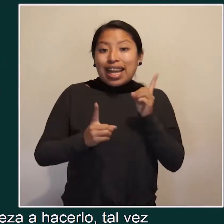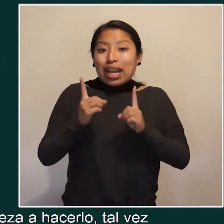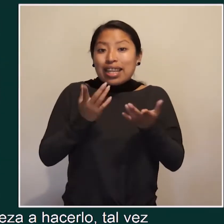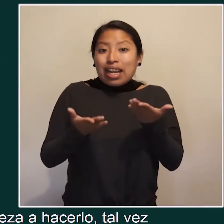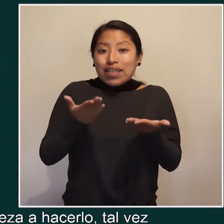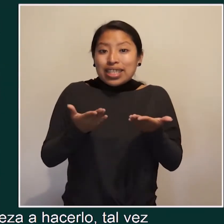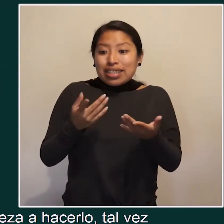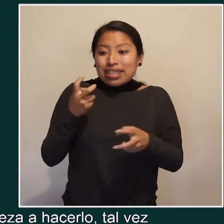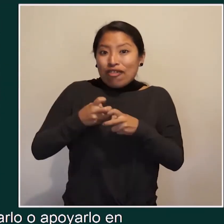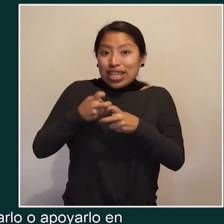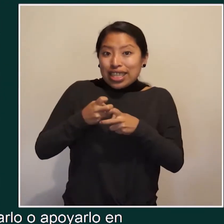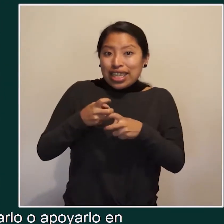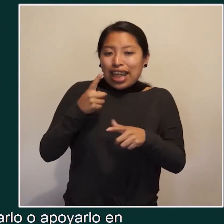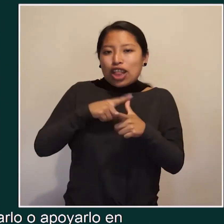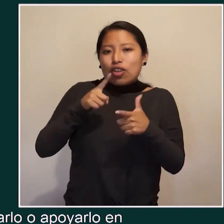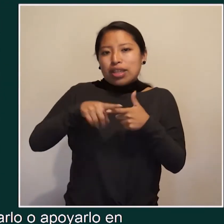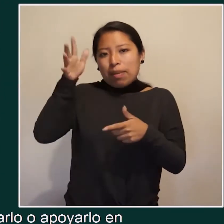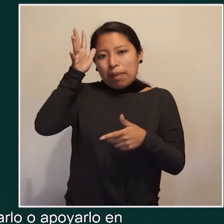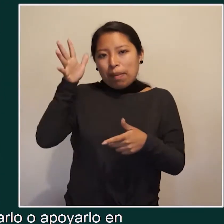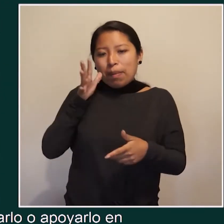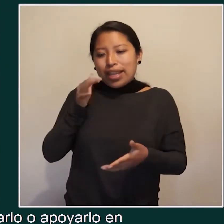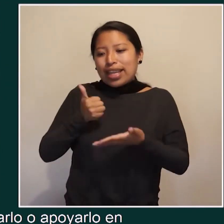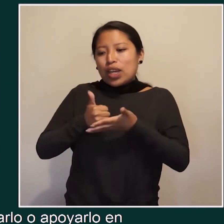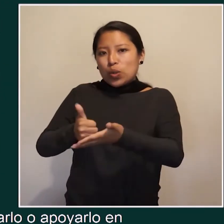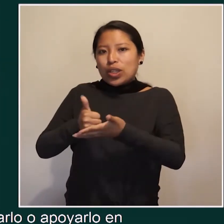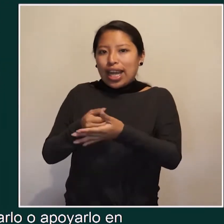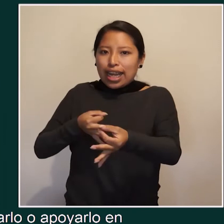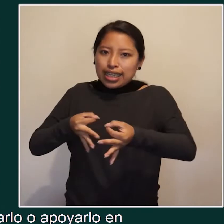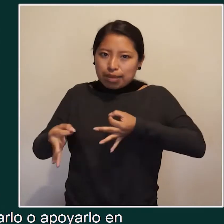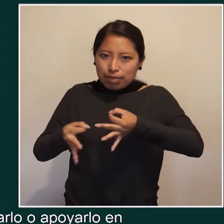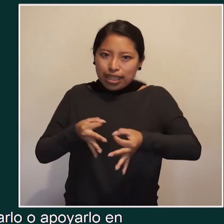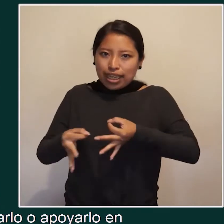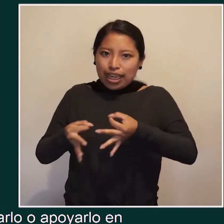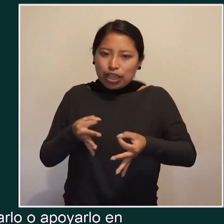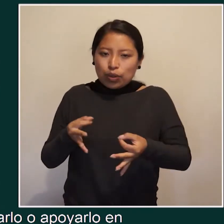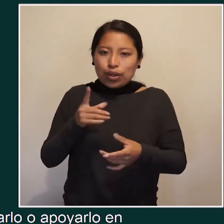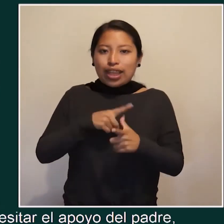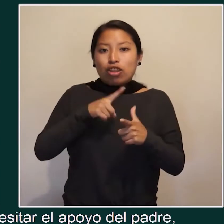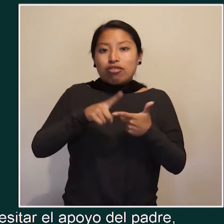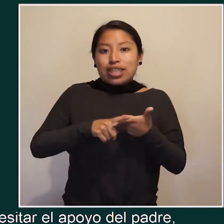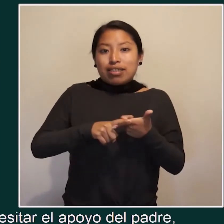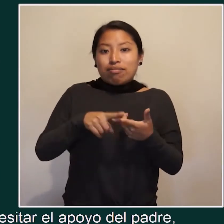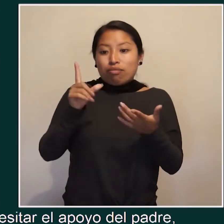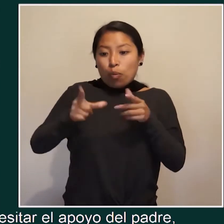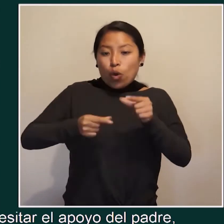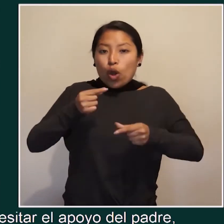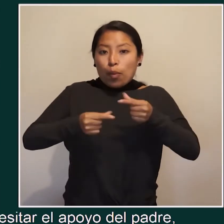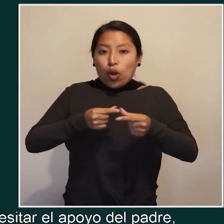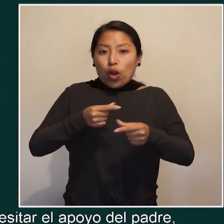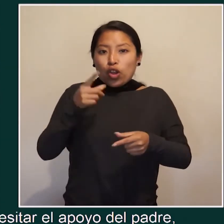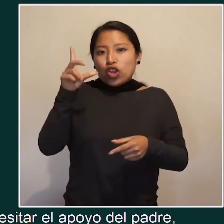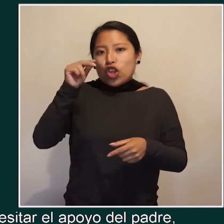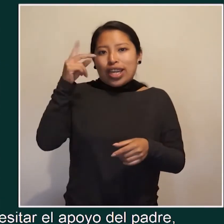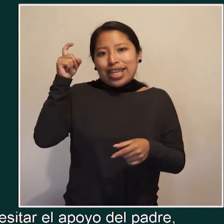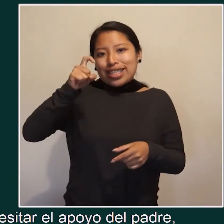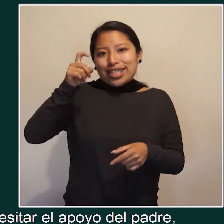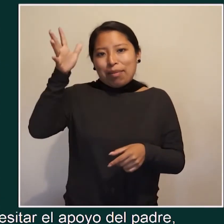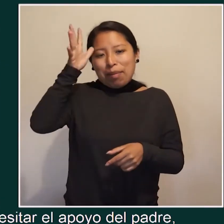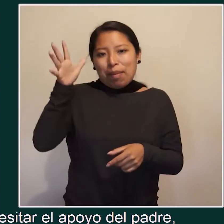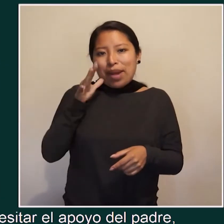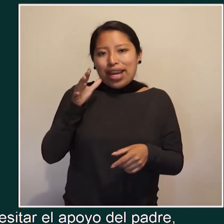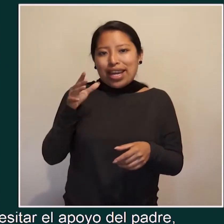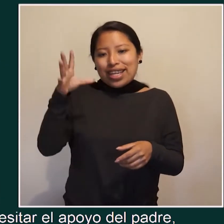momento va a tener dificultades, podríamos ayudarlo o apoyarlo en lo que no puede. Entonces, ya no va a necesitar el trabajo de padre.